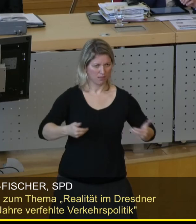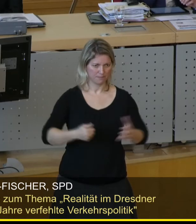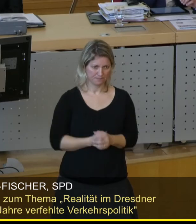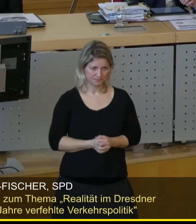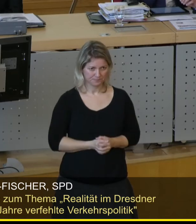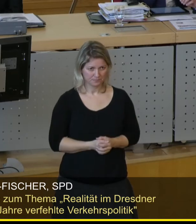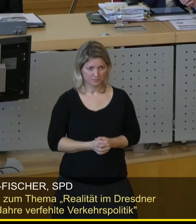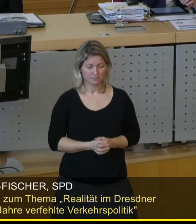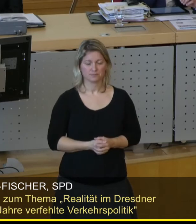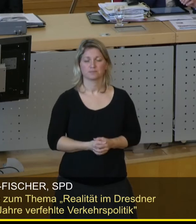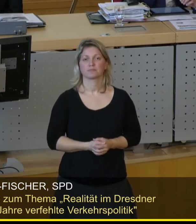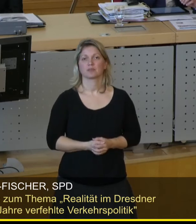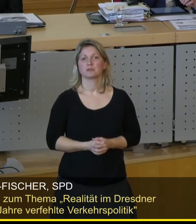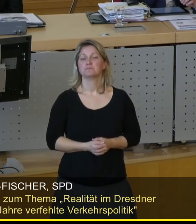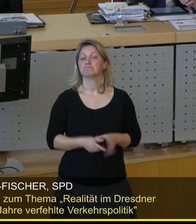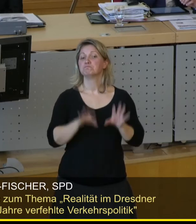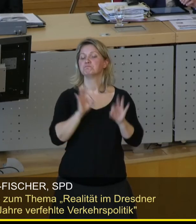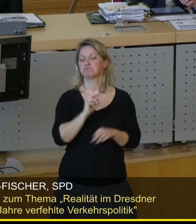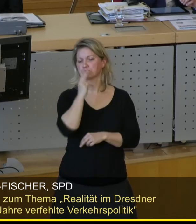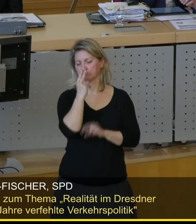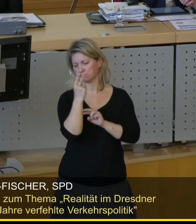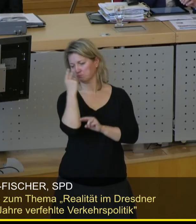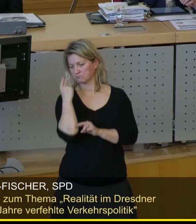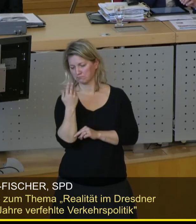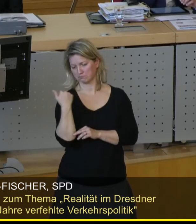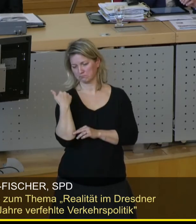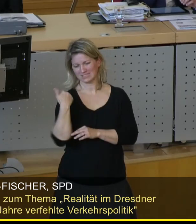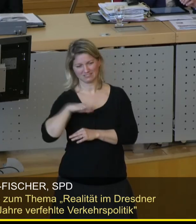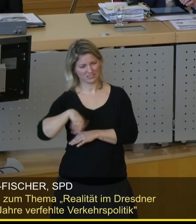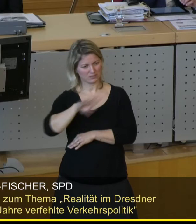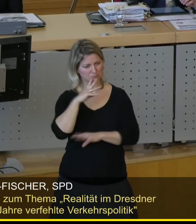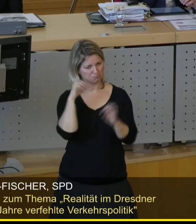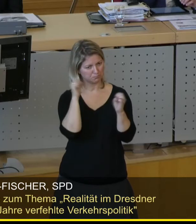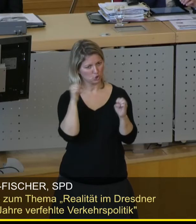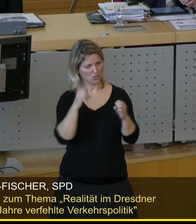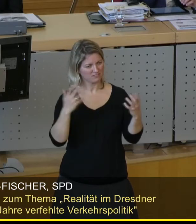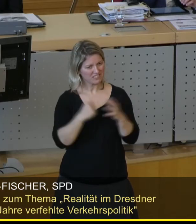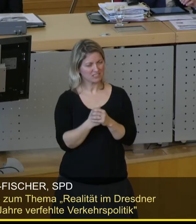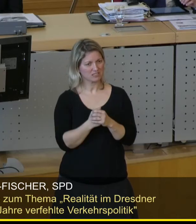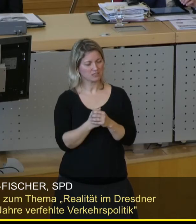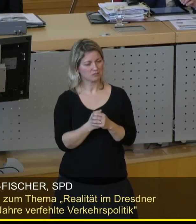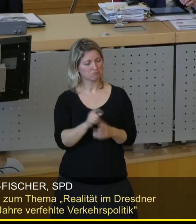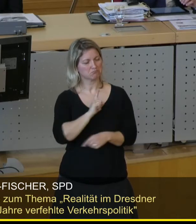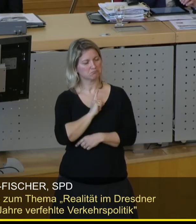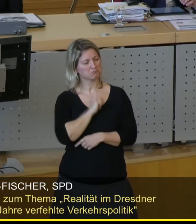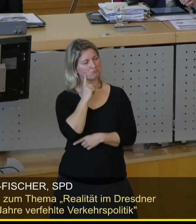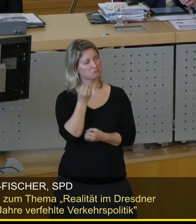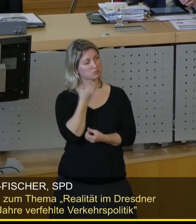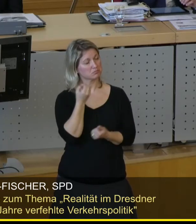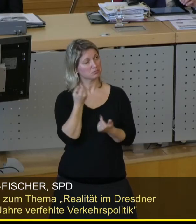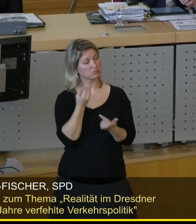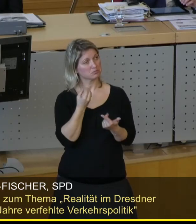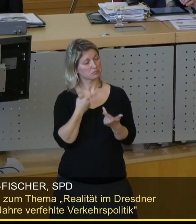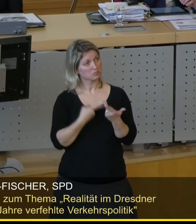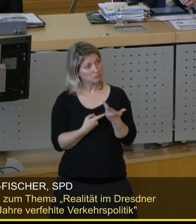Wenn ich mir jetzt angucke, was wir in den letzten Jahren beschlossen haben, da komme ich in einem schnellen Brainstorming auf eine ganz schön